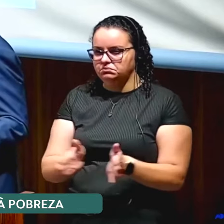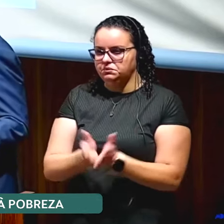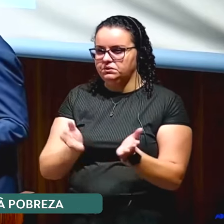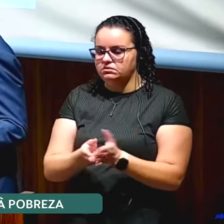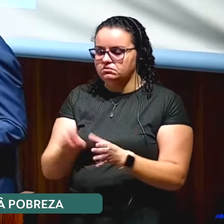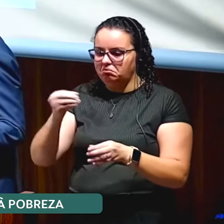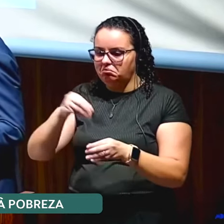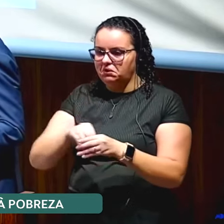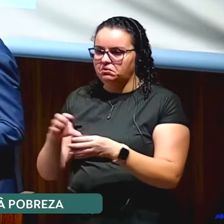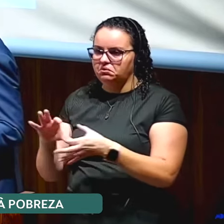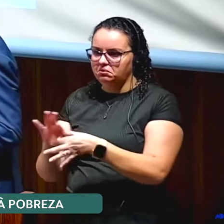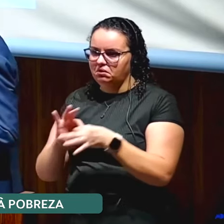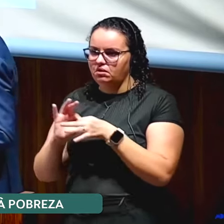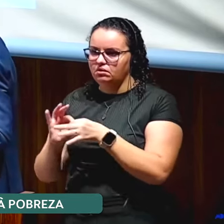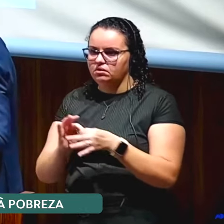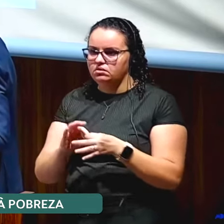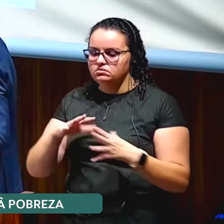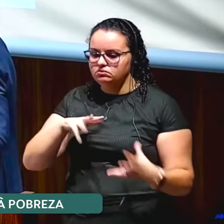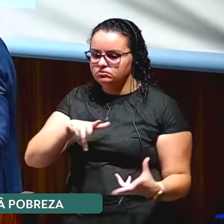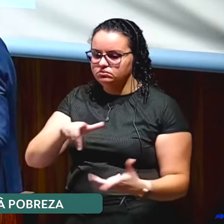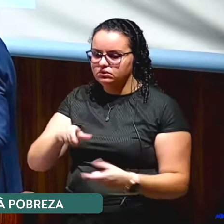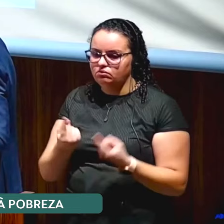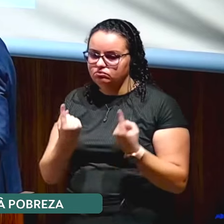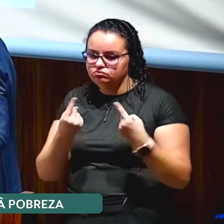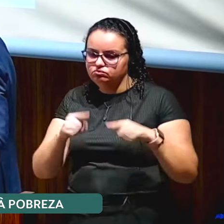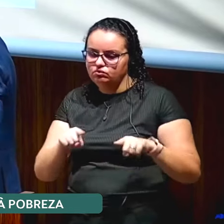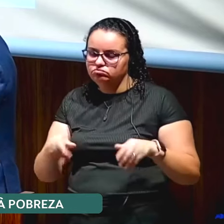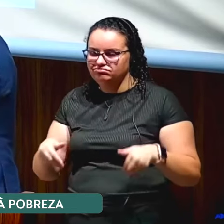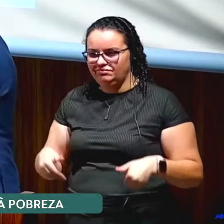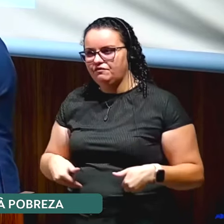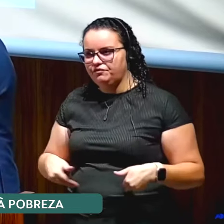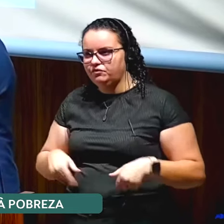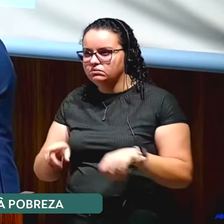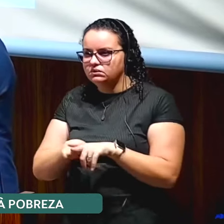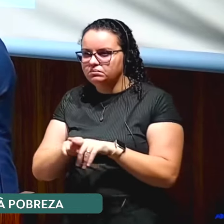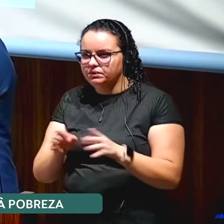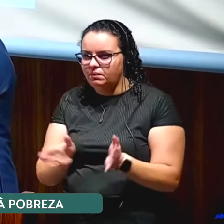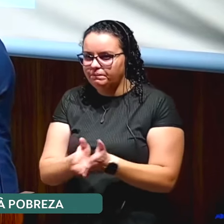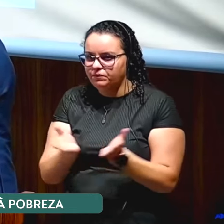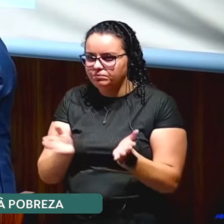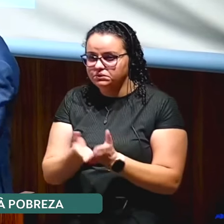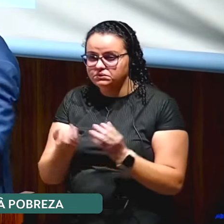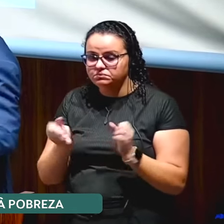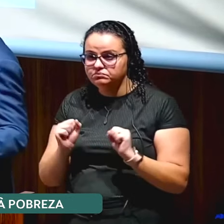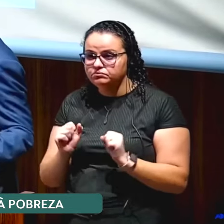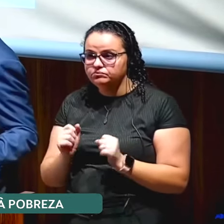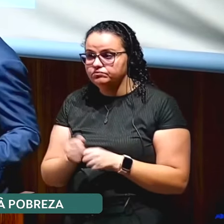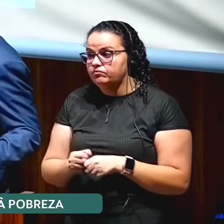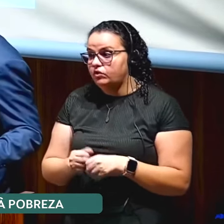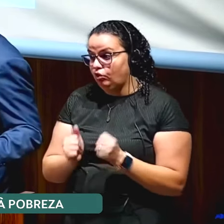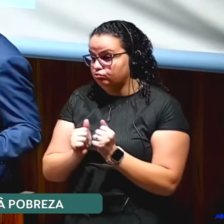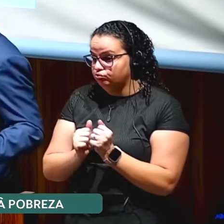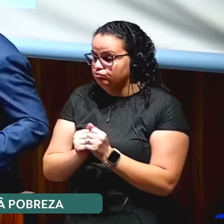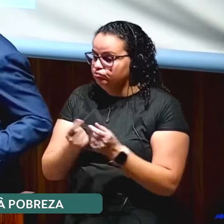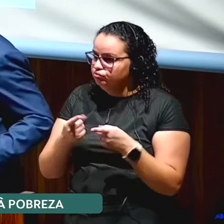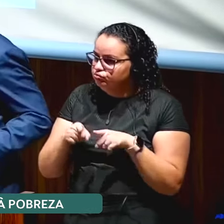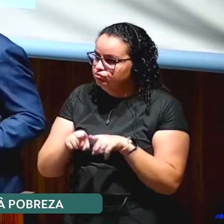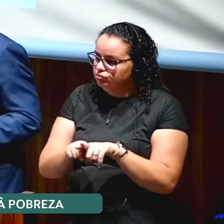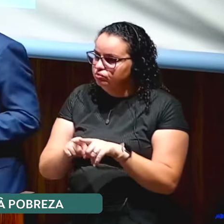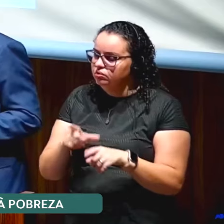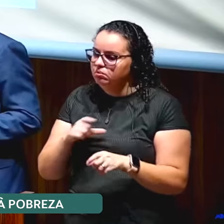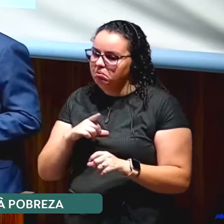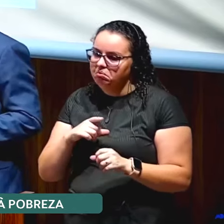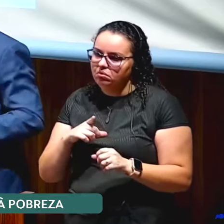aliança global contra a fome e à pobreza. Com isso, a gente poder ter